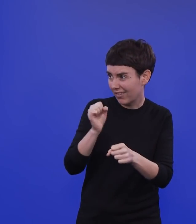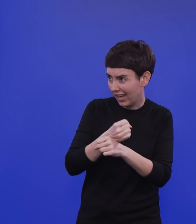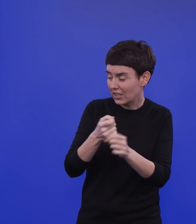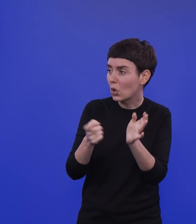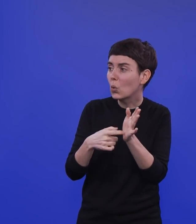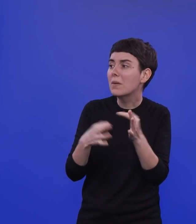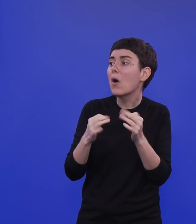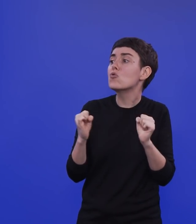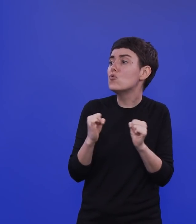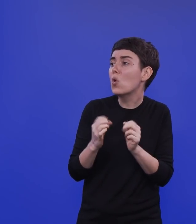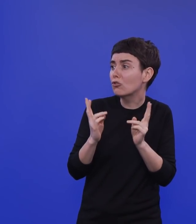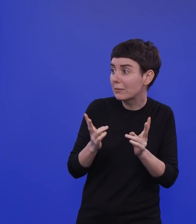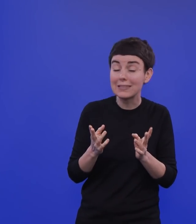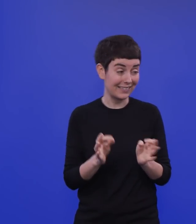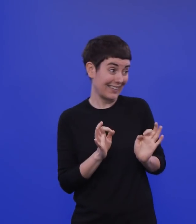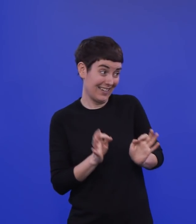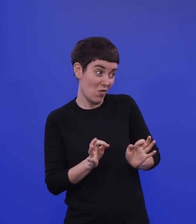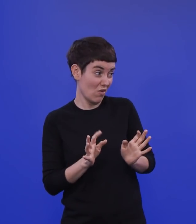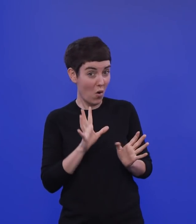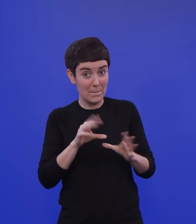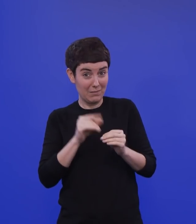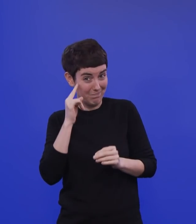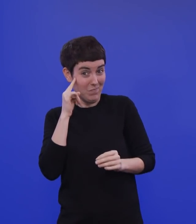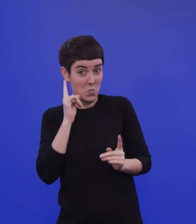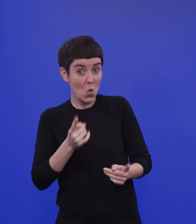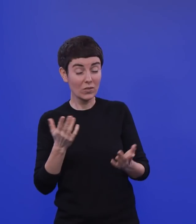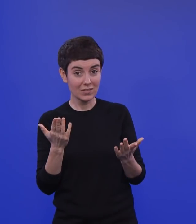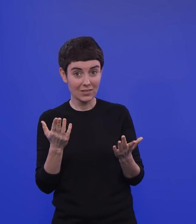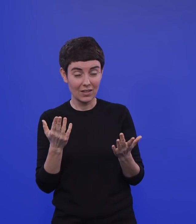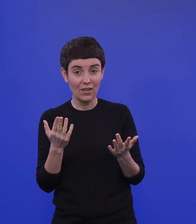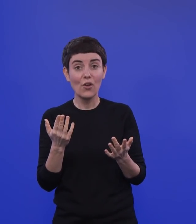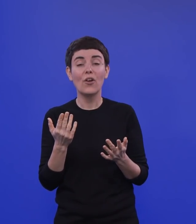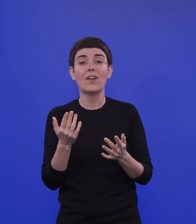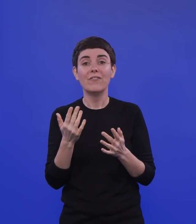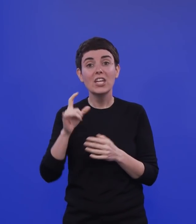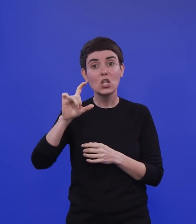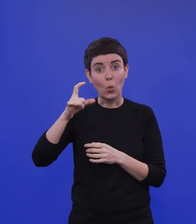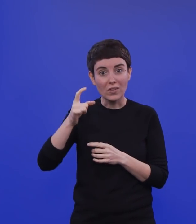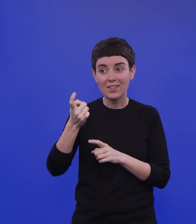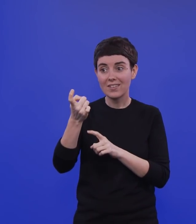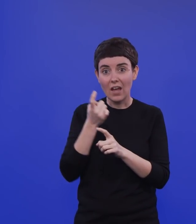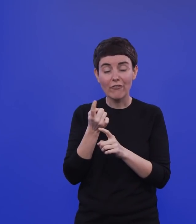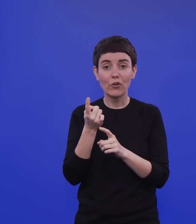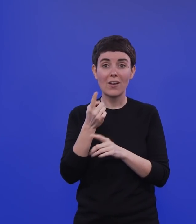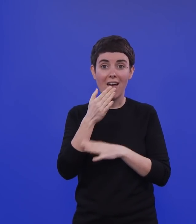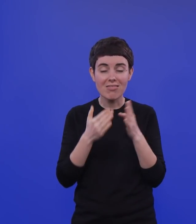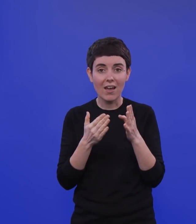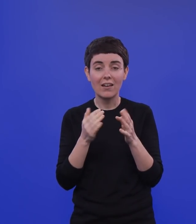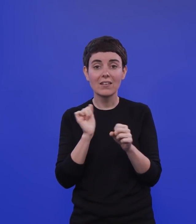ja... Richtig, Auch das, also welcher Teil kann in Arztpraxen verimpft werden? Wie kann sich das auch über die Zeit